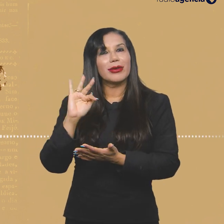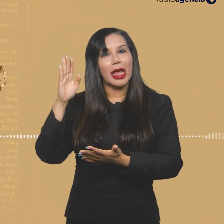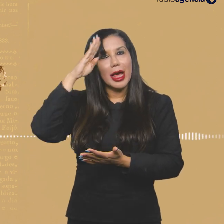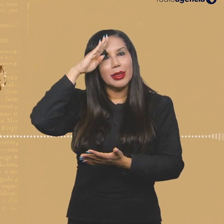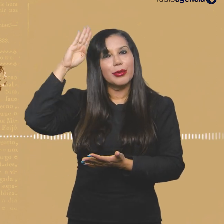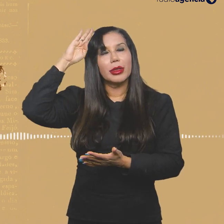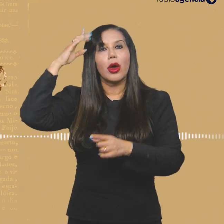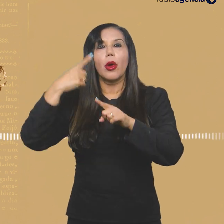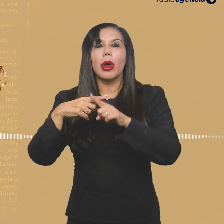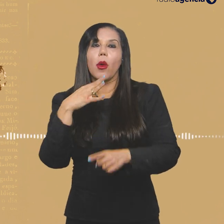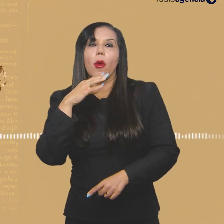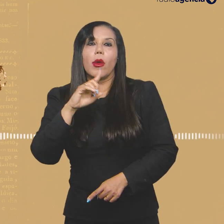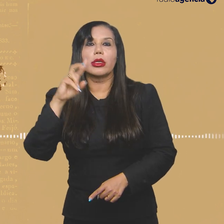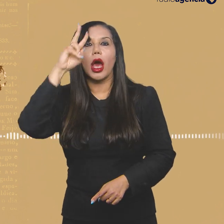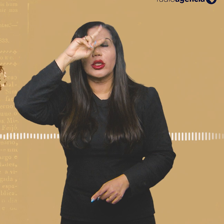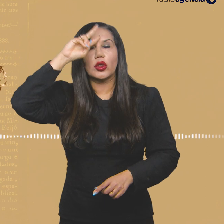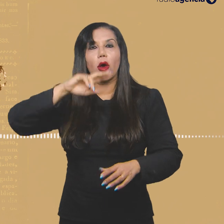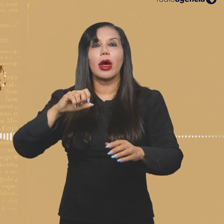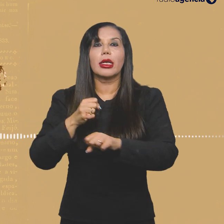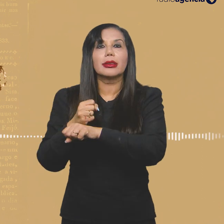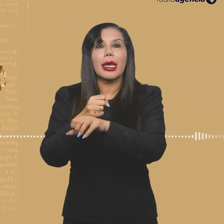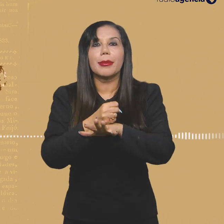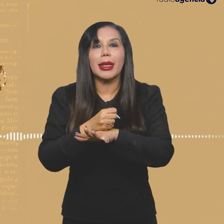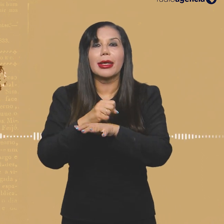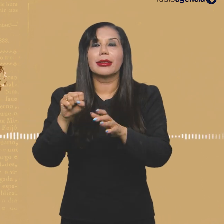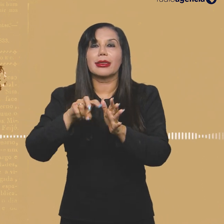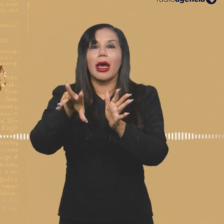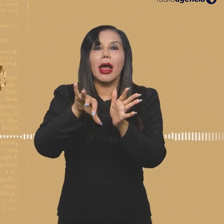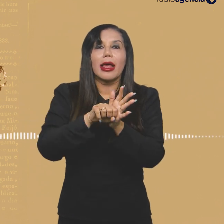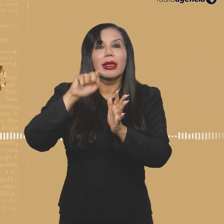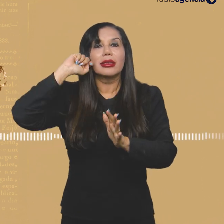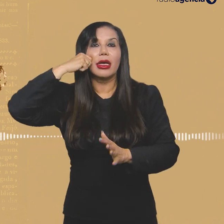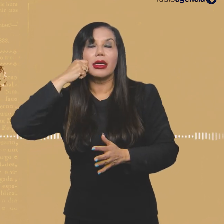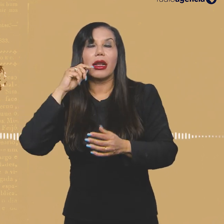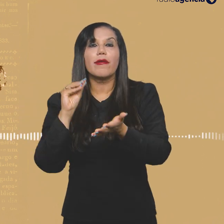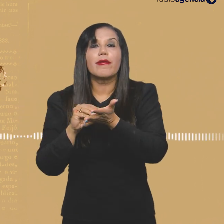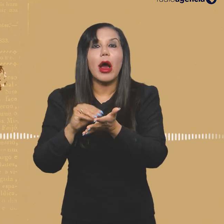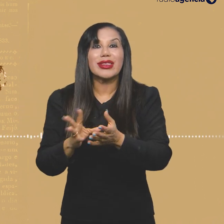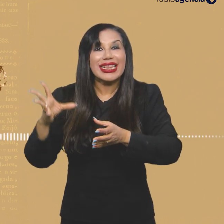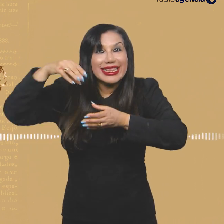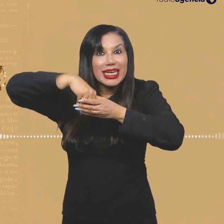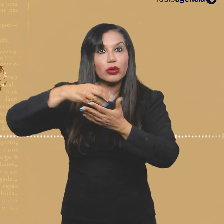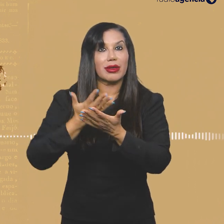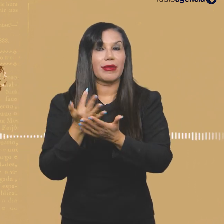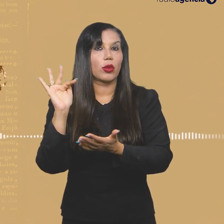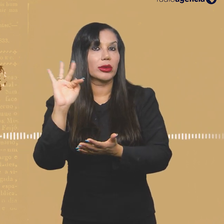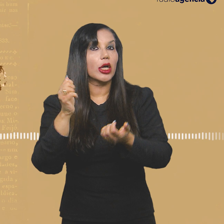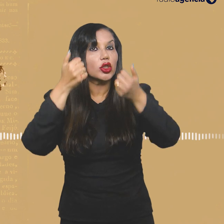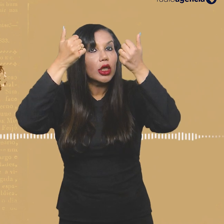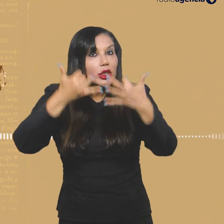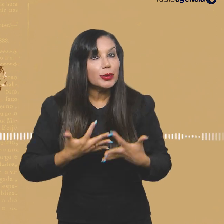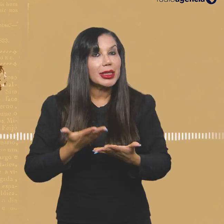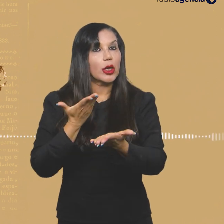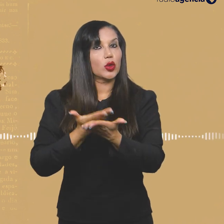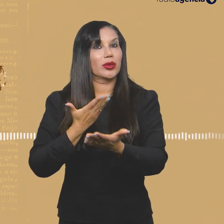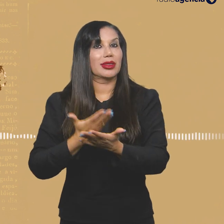na academia, por desconhecer a história da imprensa negra e não ser trazido dentro dos estudos, da graduação de jornalismo,